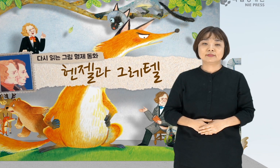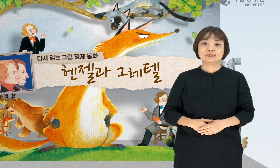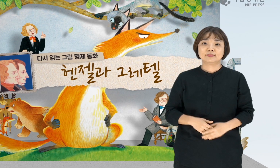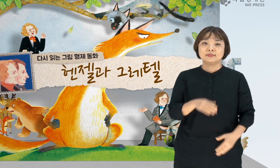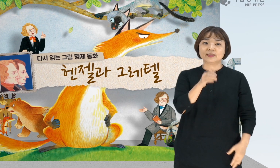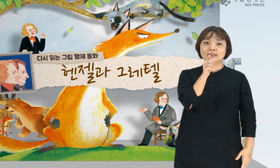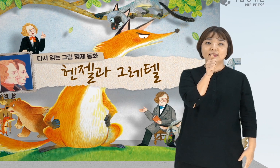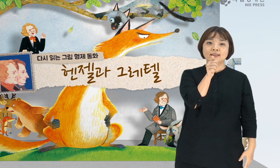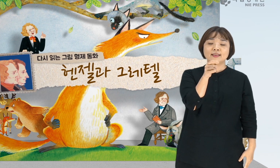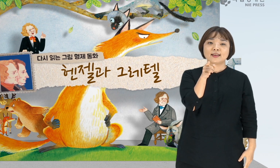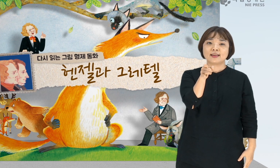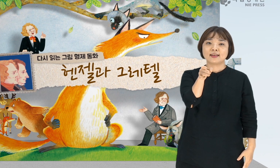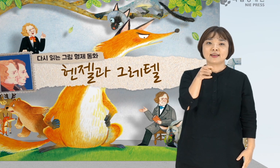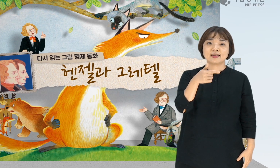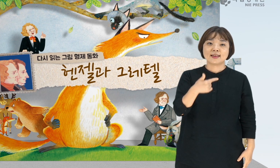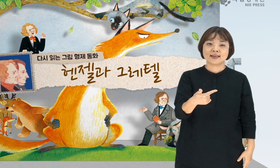핸젤과 그레케